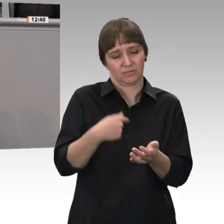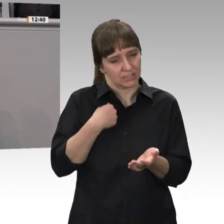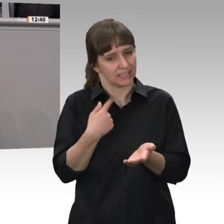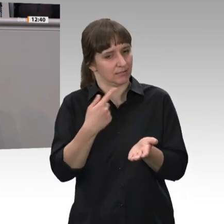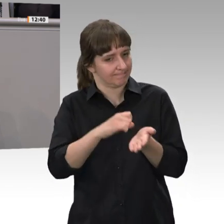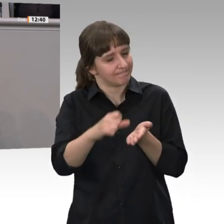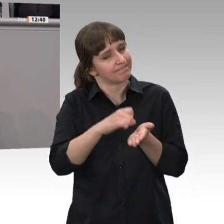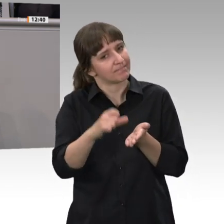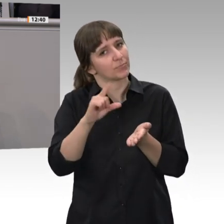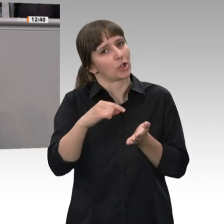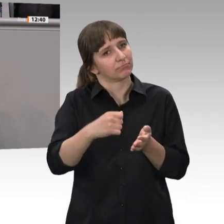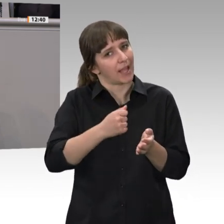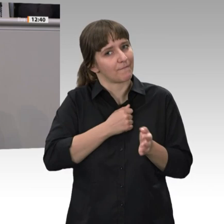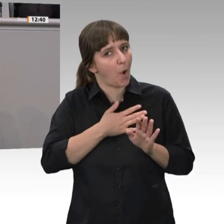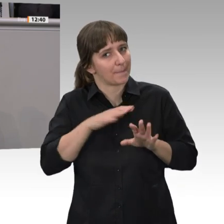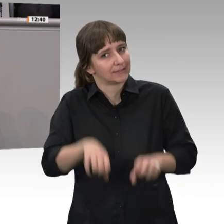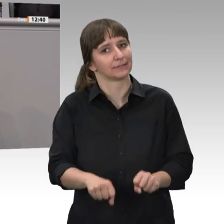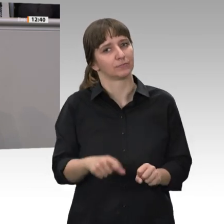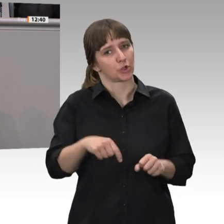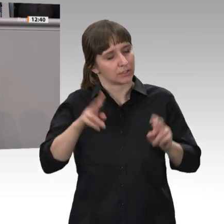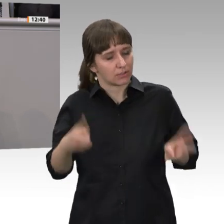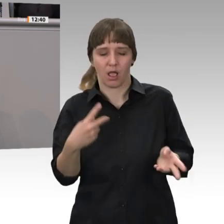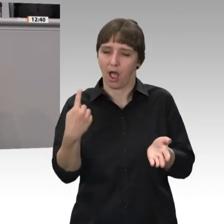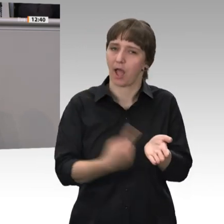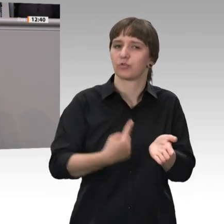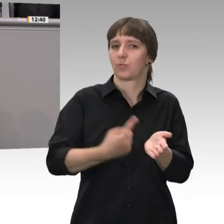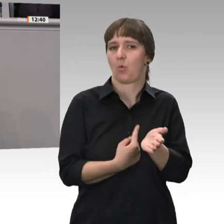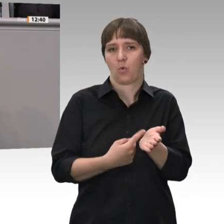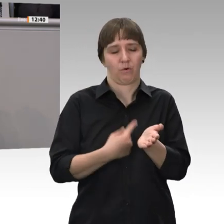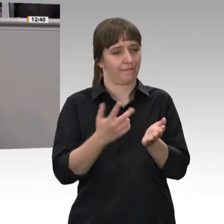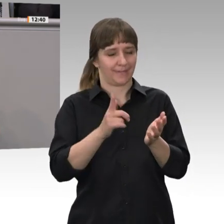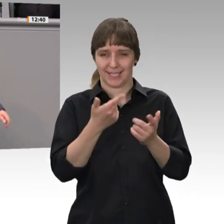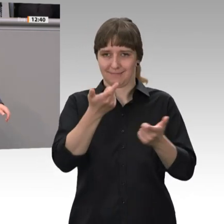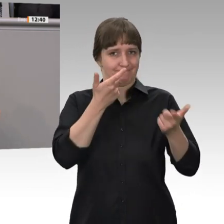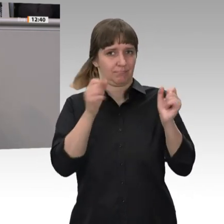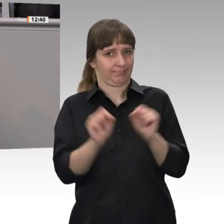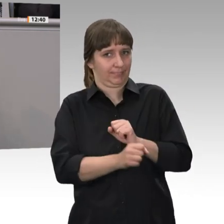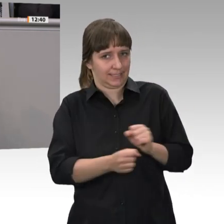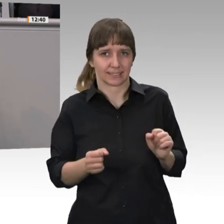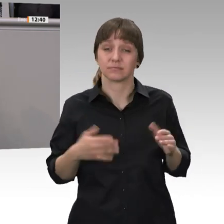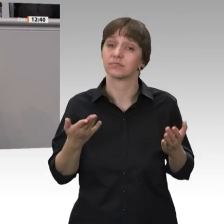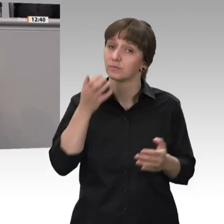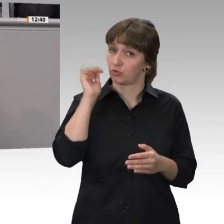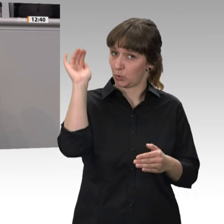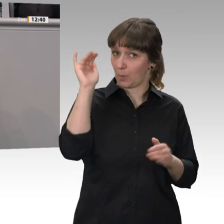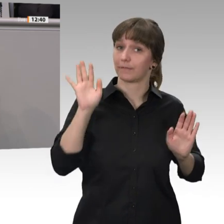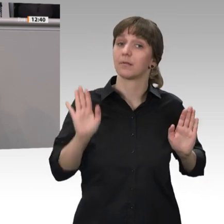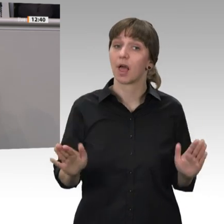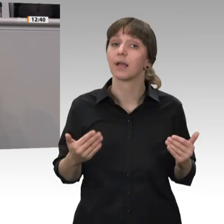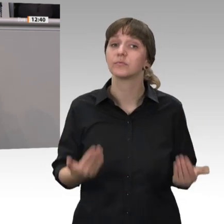einen echten, unverbrüchlichen Anspruch haben. Das möchte ich auch für die Zukunft erhalten. Es darf nicht